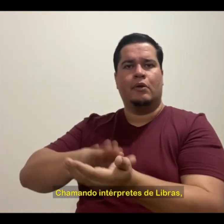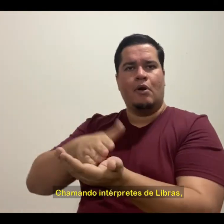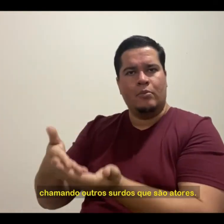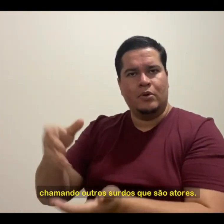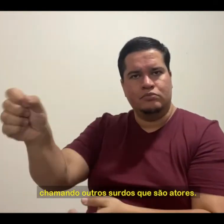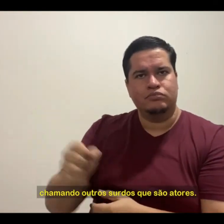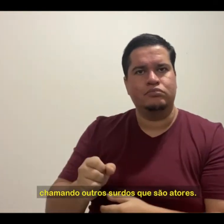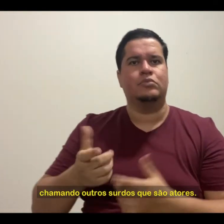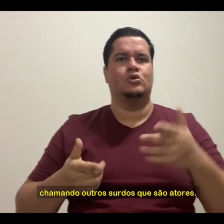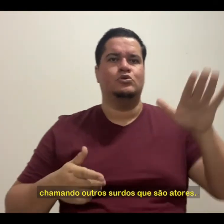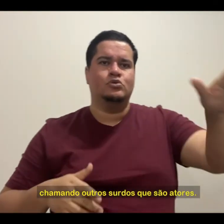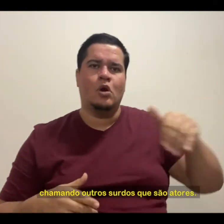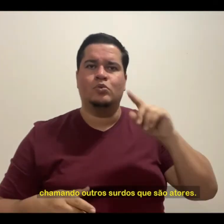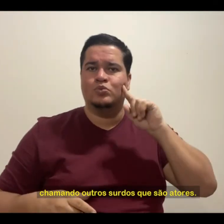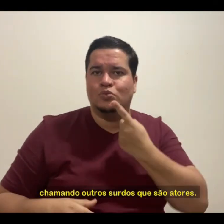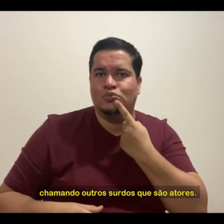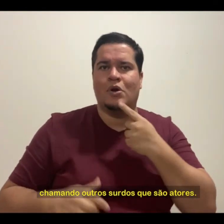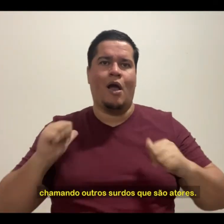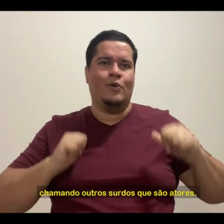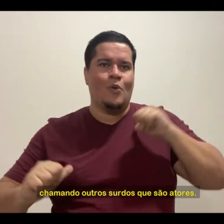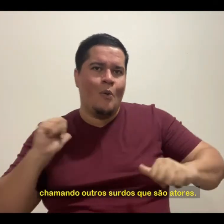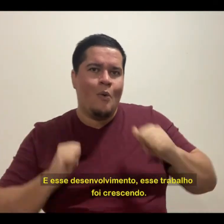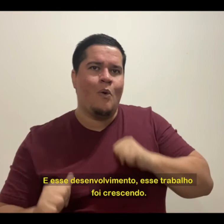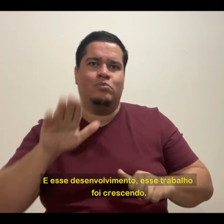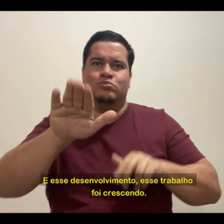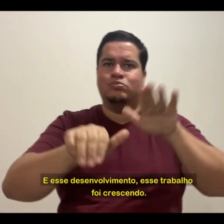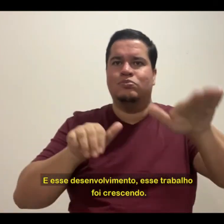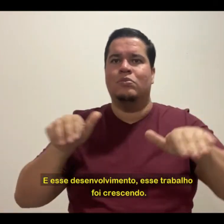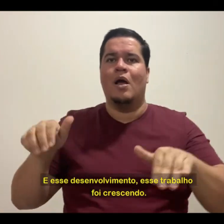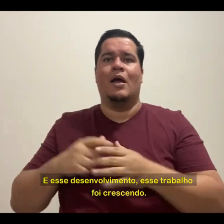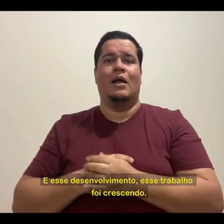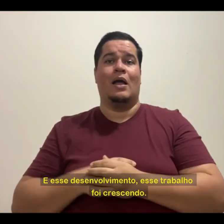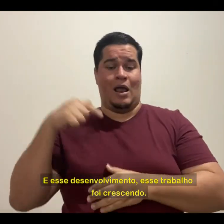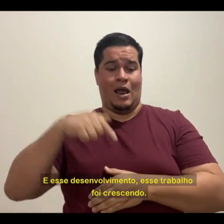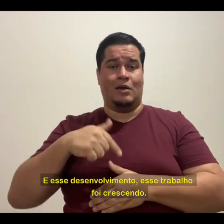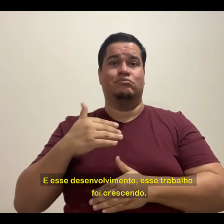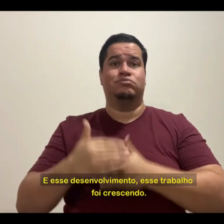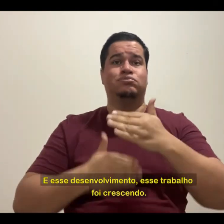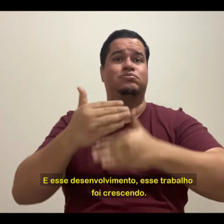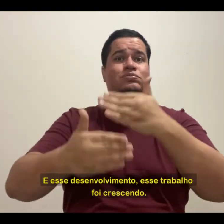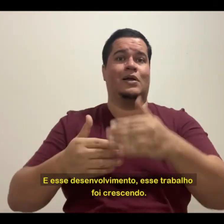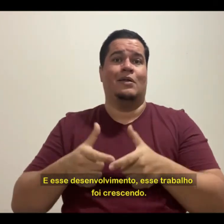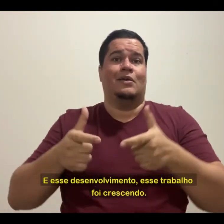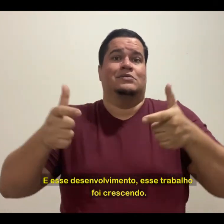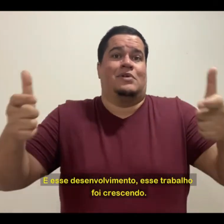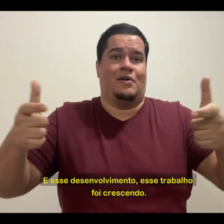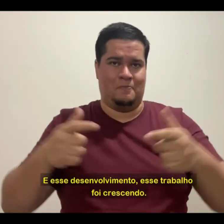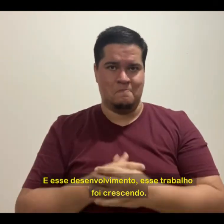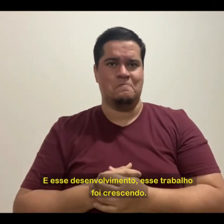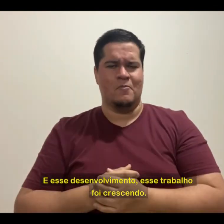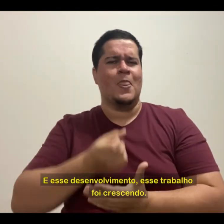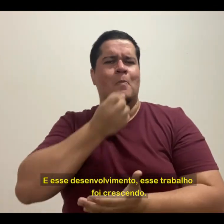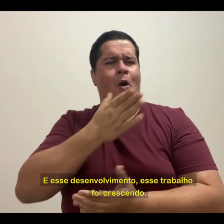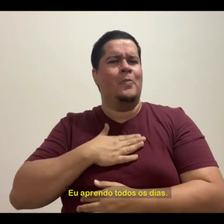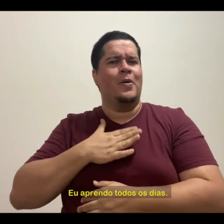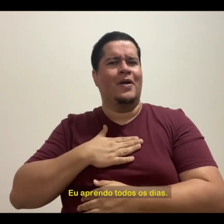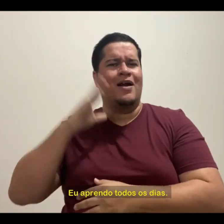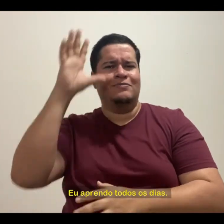chamando outros surdos que são atores. E esse desenvolvimento, esse trabalho, foi crescendo. Eu aprendo